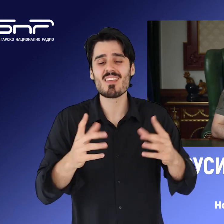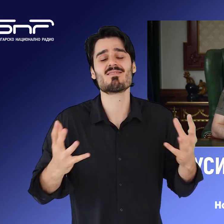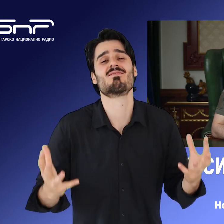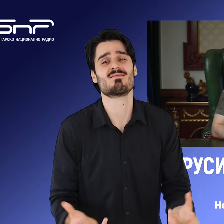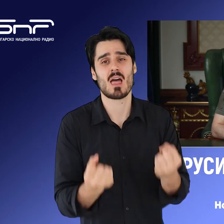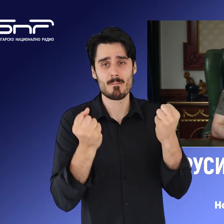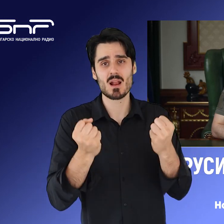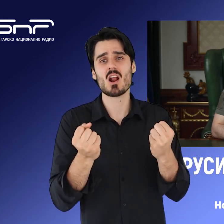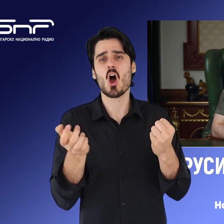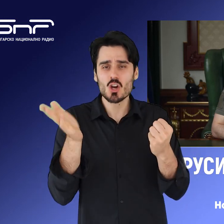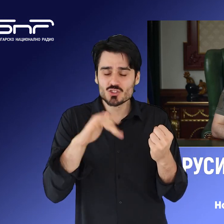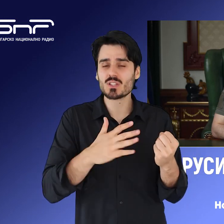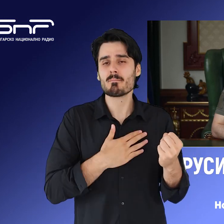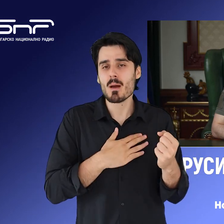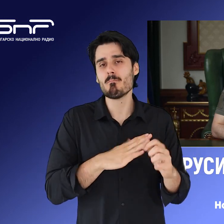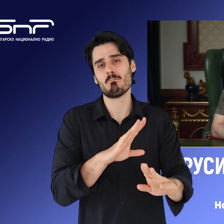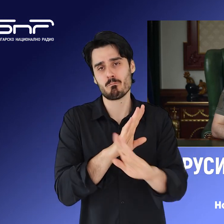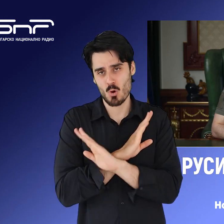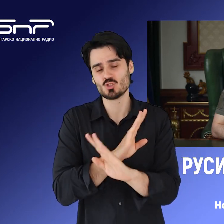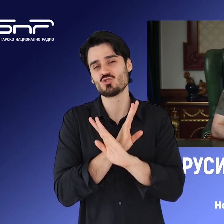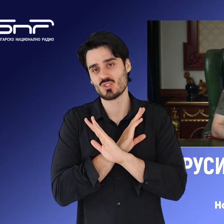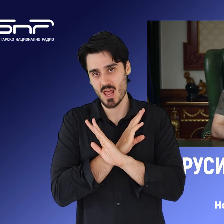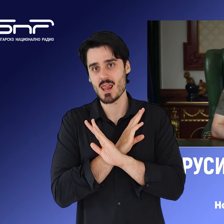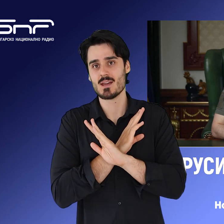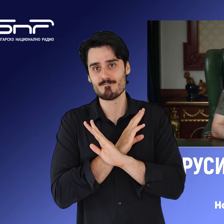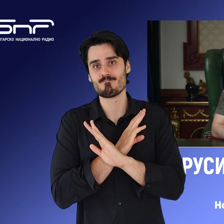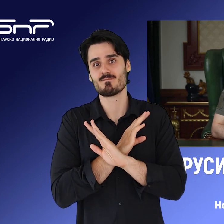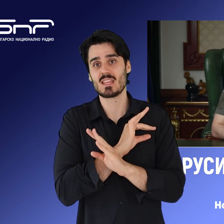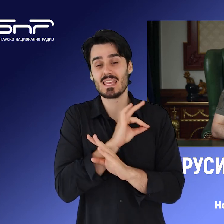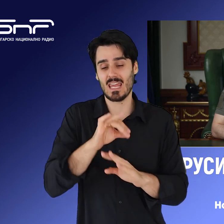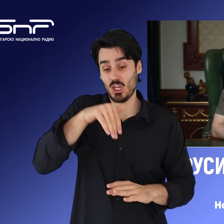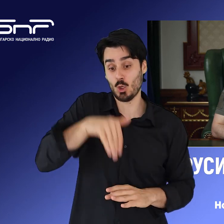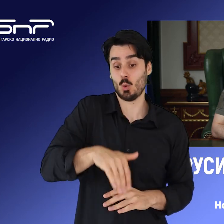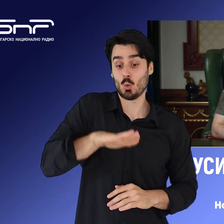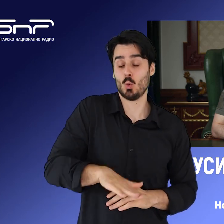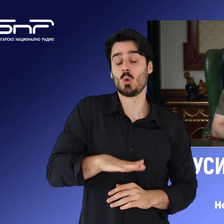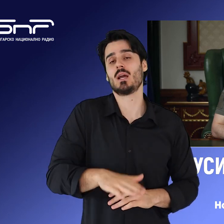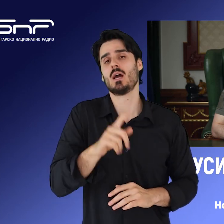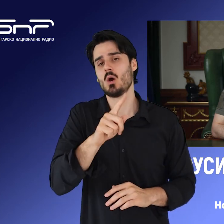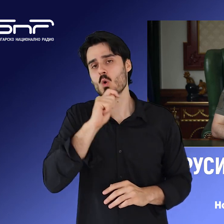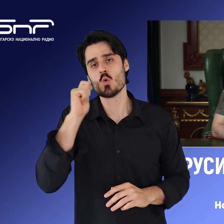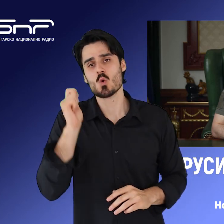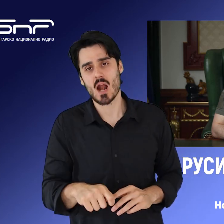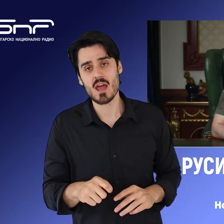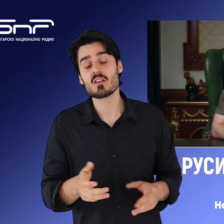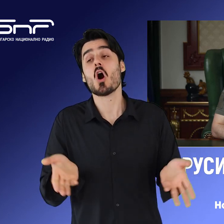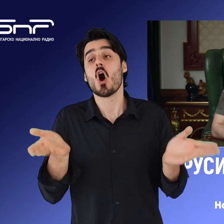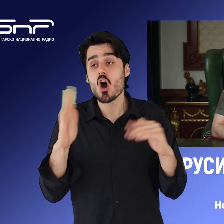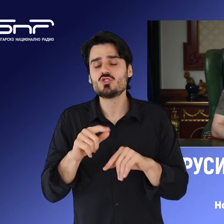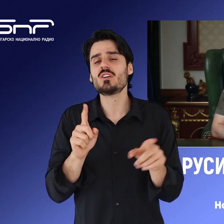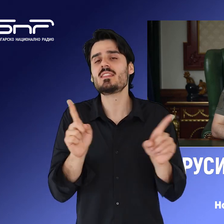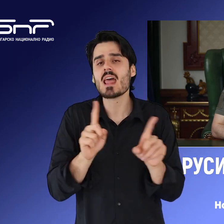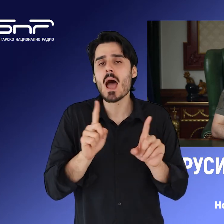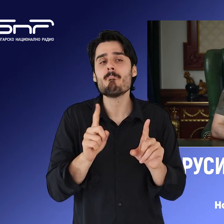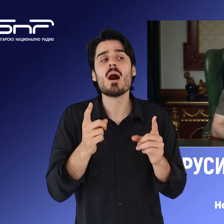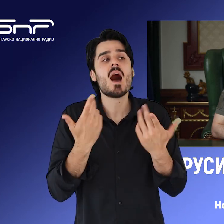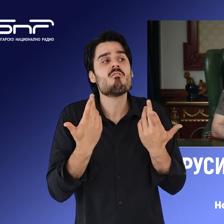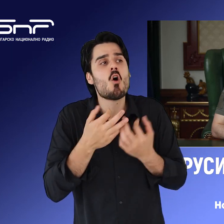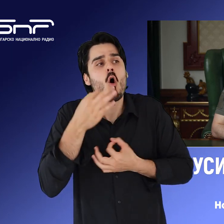мъдцивилни са били убити през нощта в Краматорск и Константиновка в Южни район Донецк. За сега няма коментар от страна на Москва за ударите.